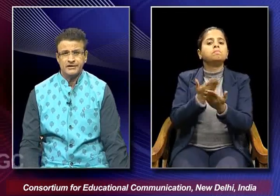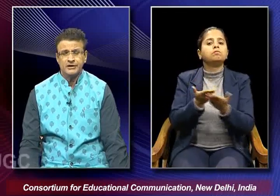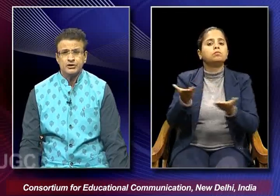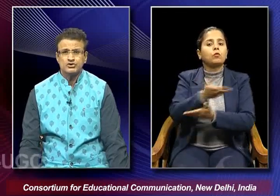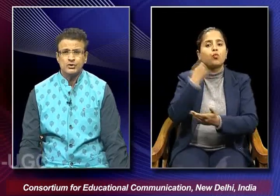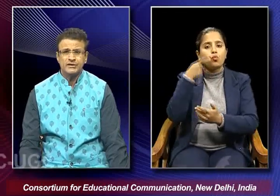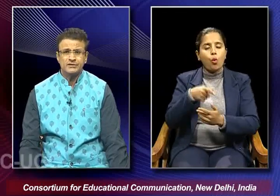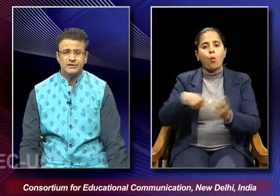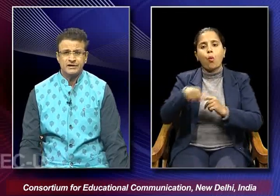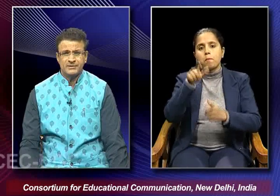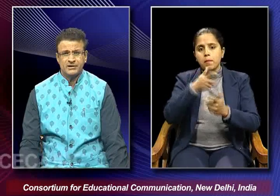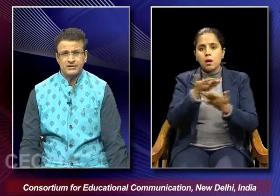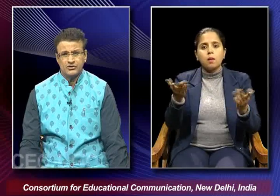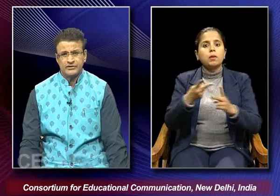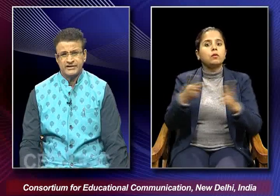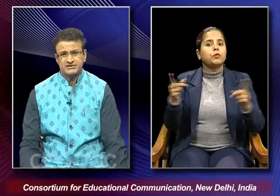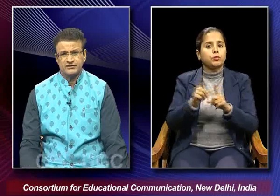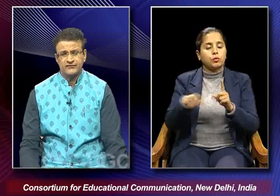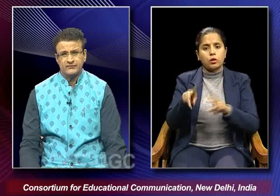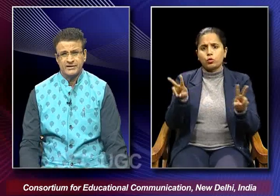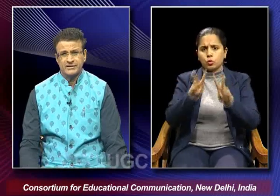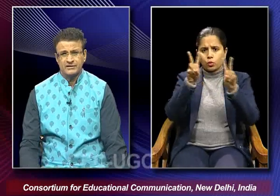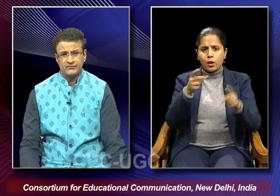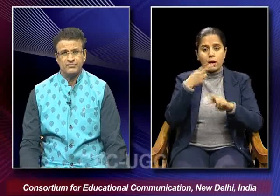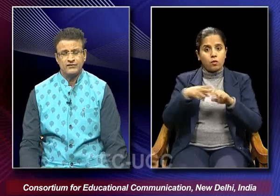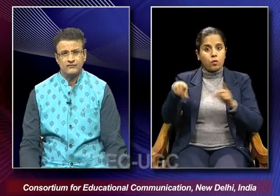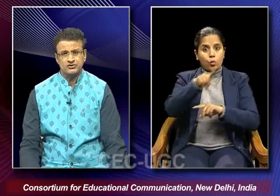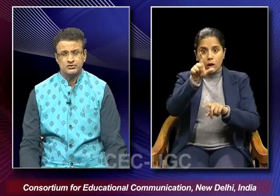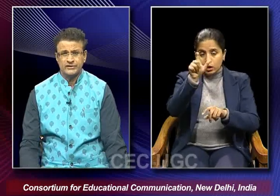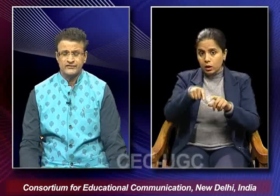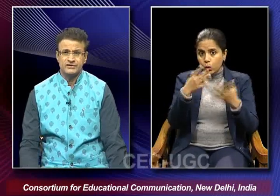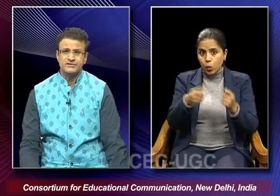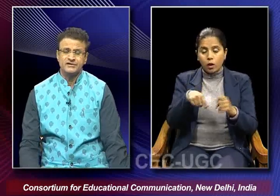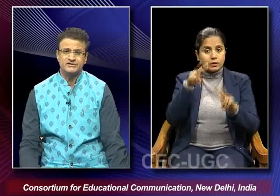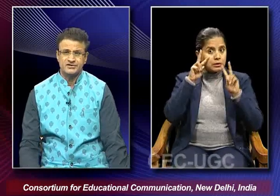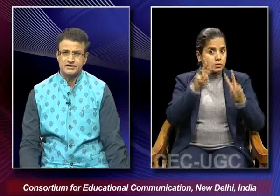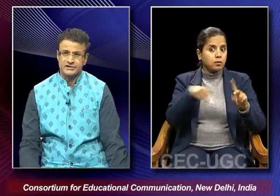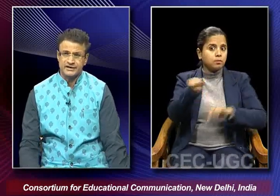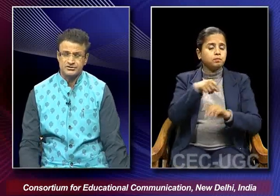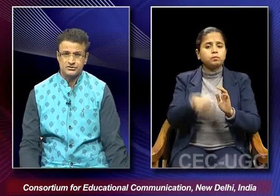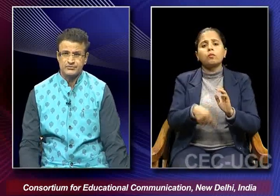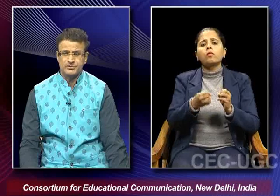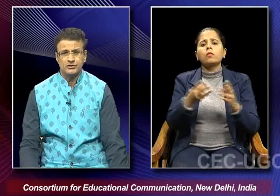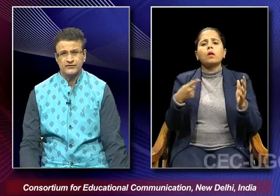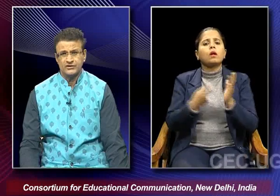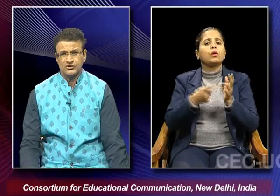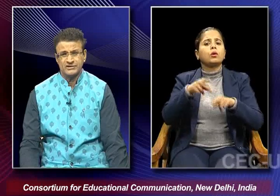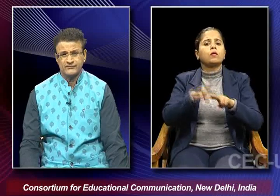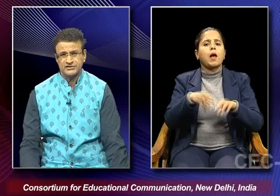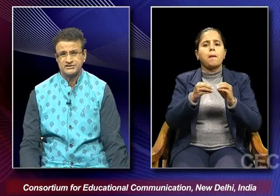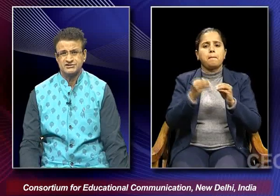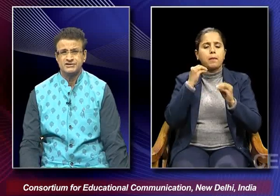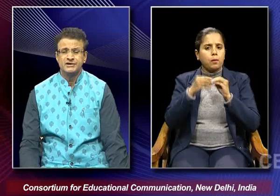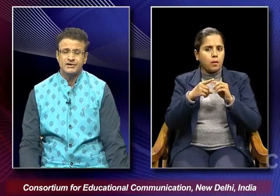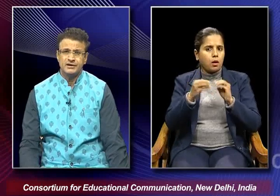building. So in that particular context if one can if one wants to refer the various kinds of bibliography or the